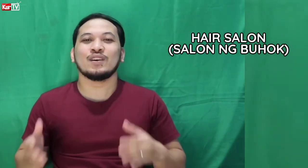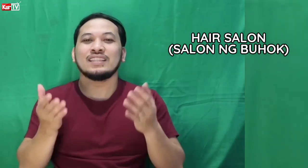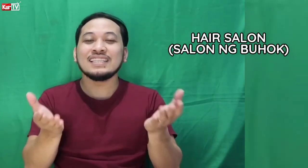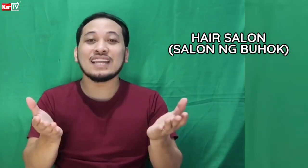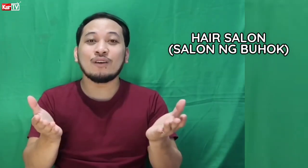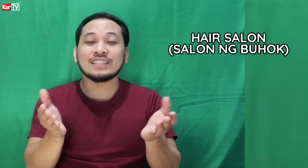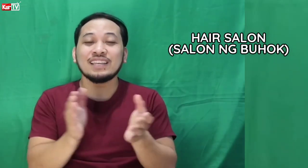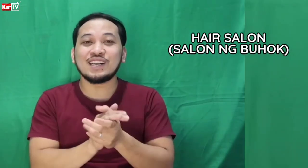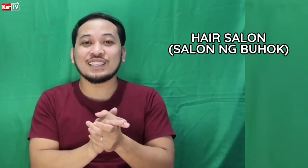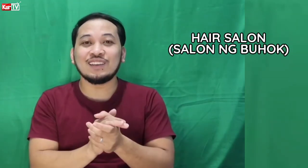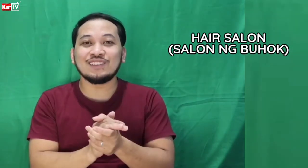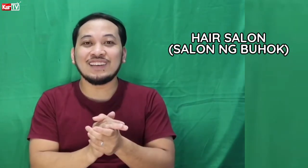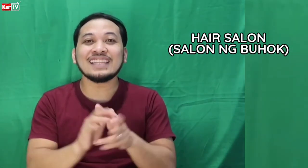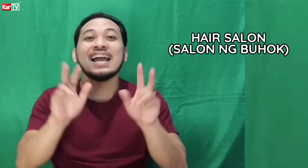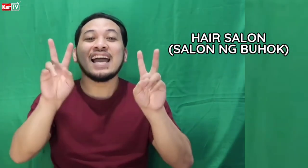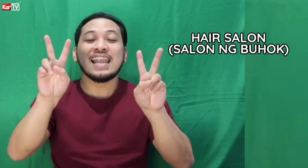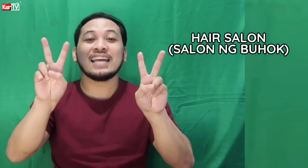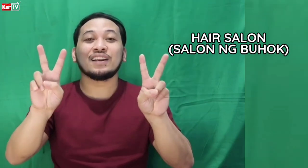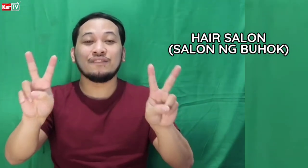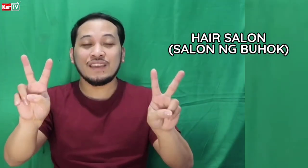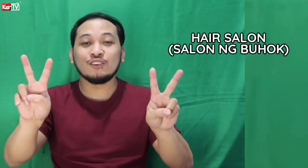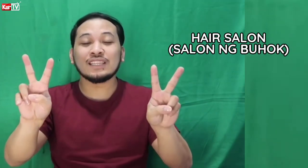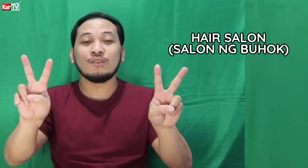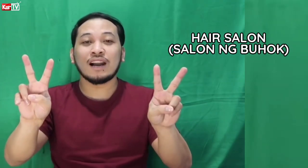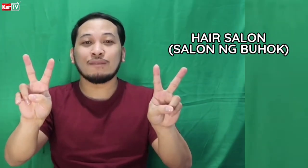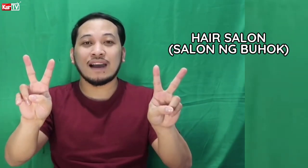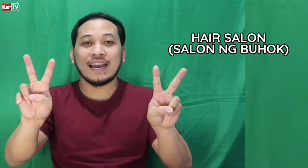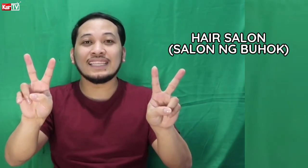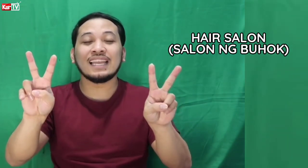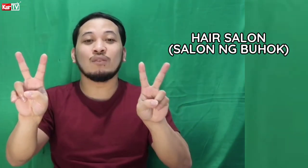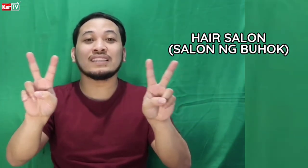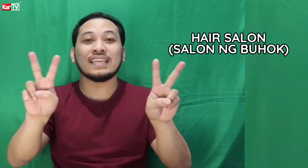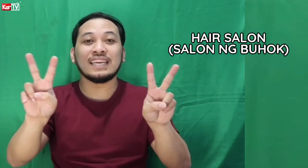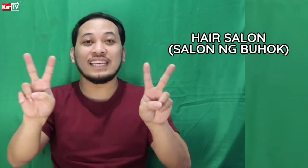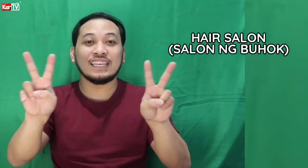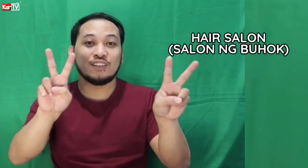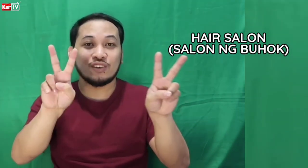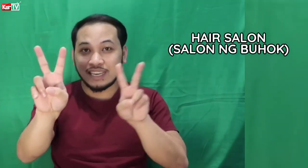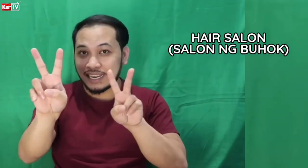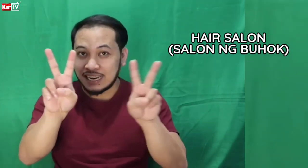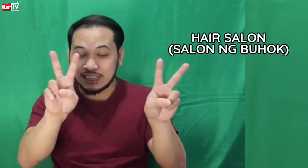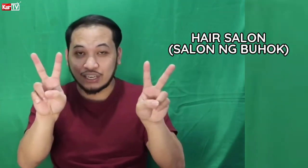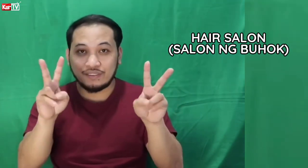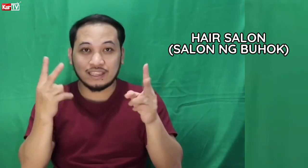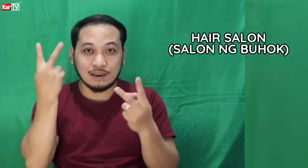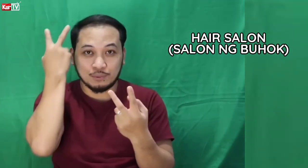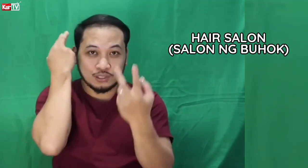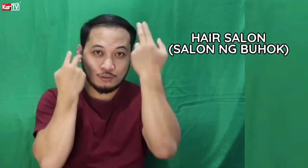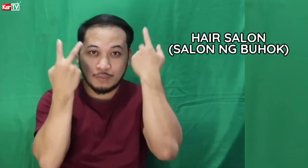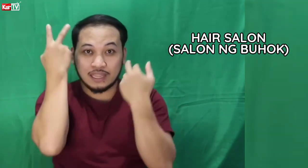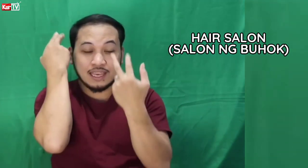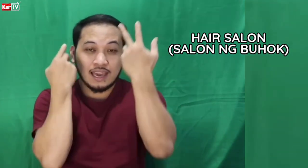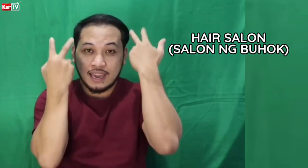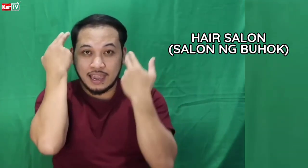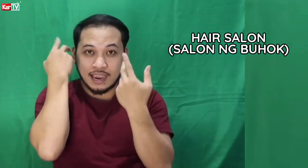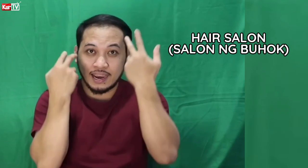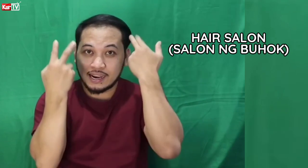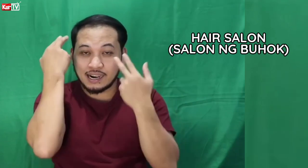So, this is how we sign hair salon ulit. Letter V, yung dalawang kamay. Dalawang taliri ninyo. Ayan, naka letter V. Tapos, gupet. Hair